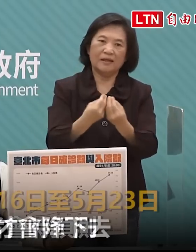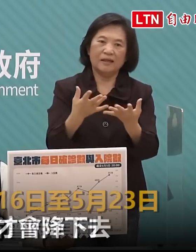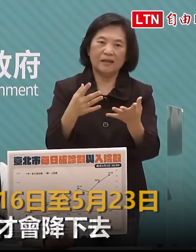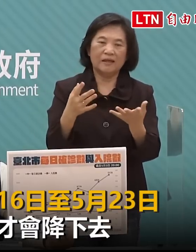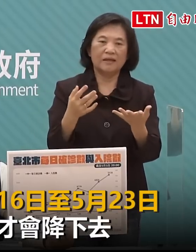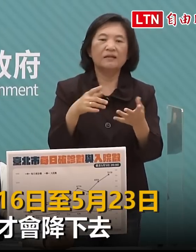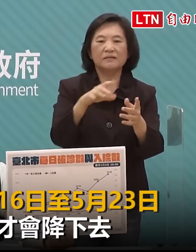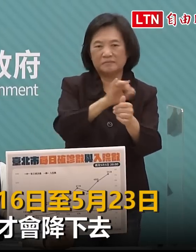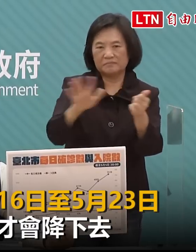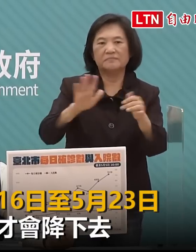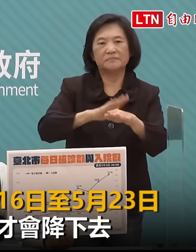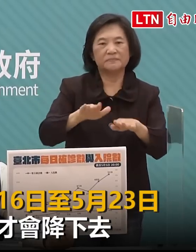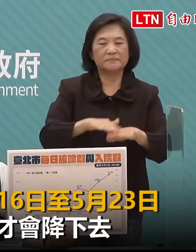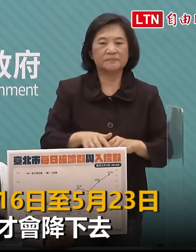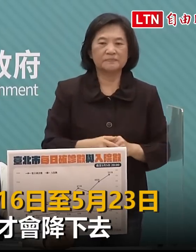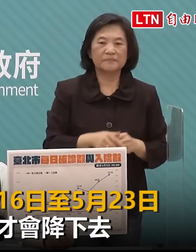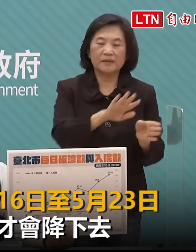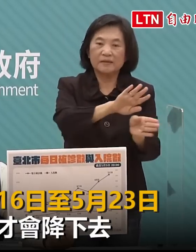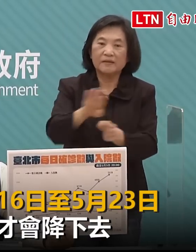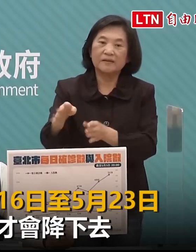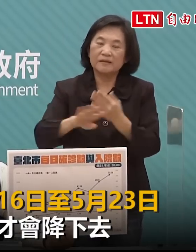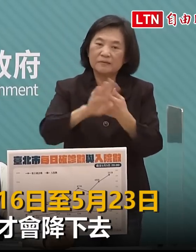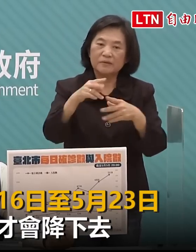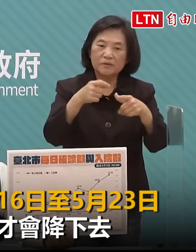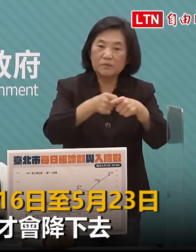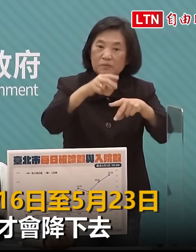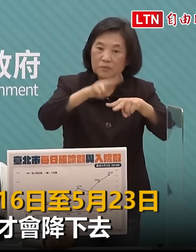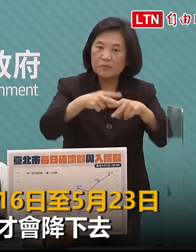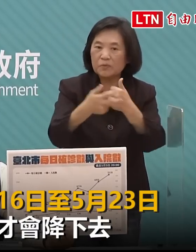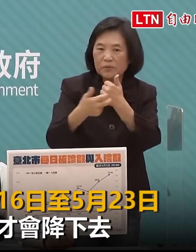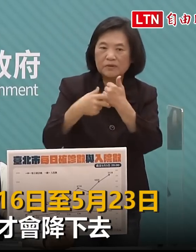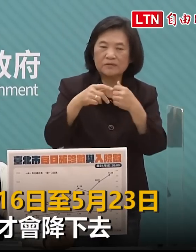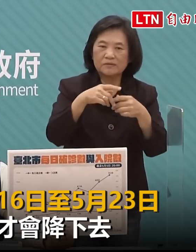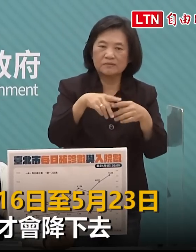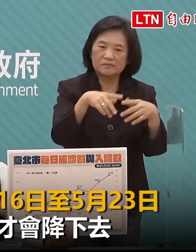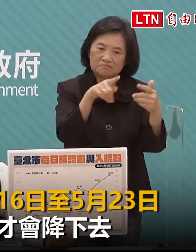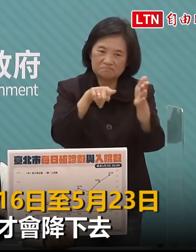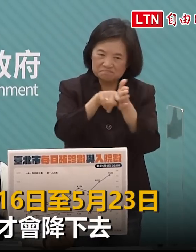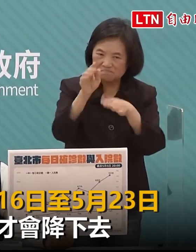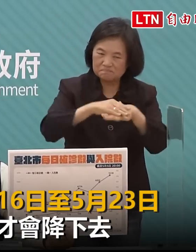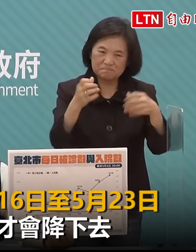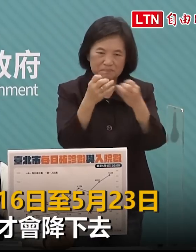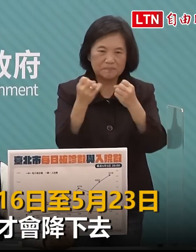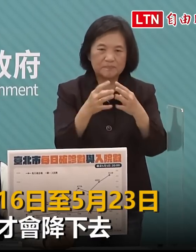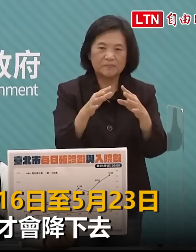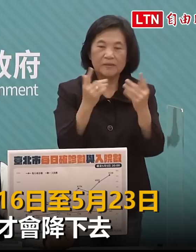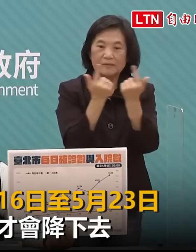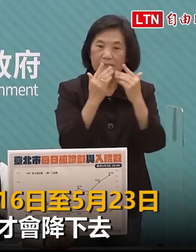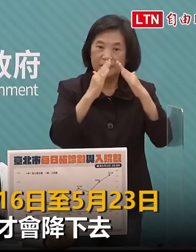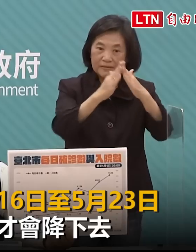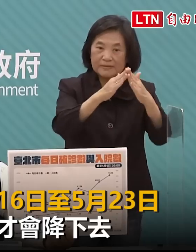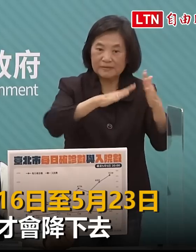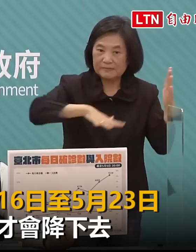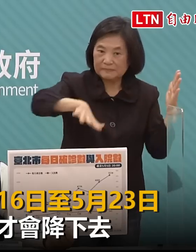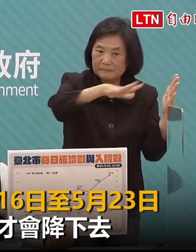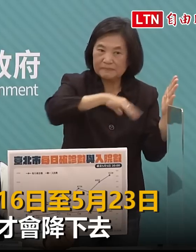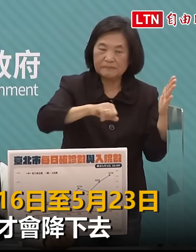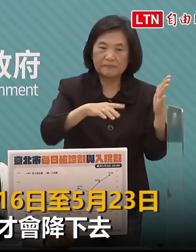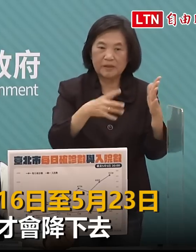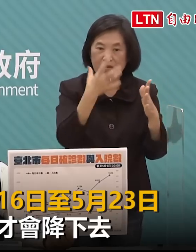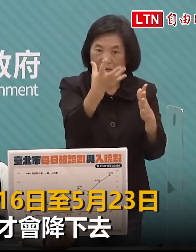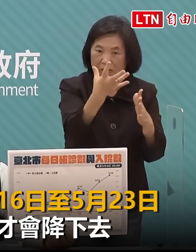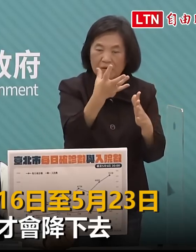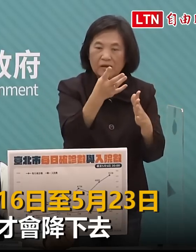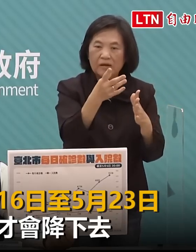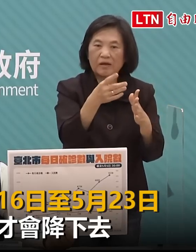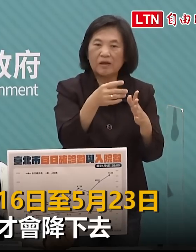我們的這些公衛的這種專家的討論台北市大概案例最高我們說